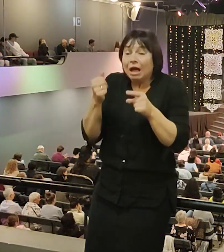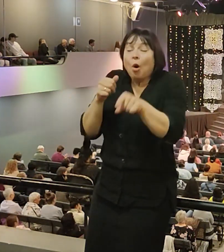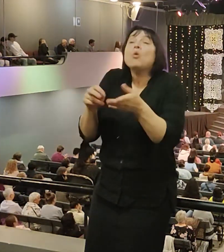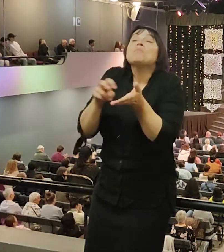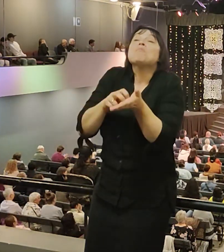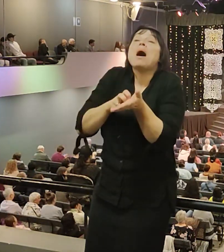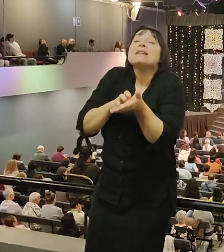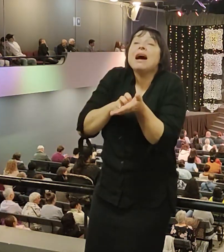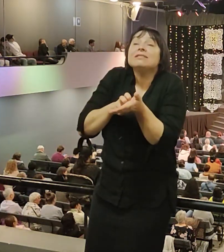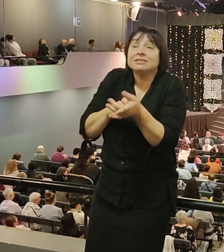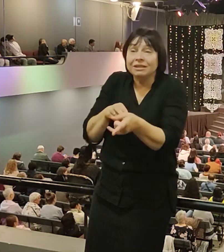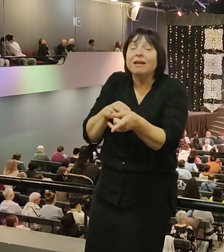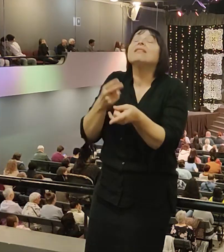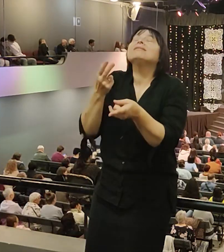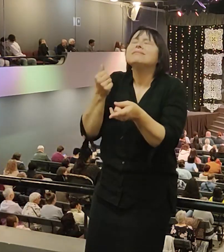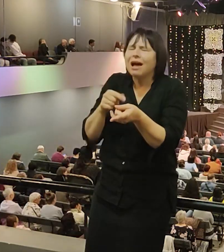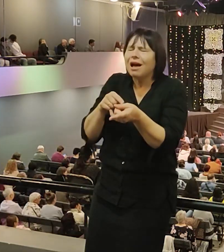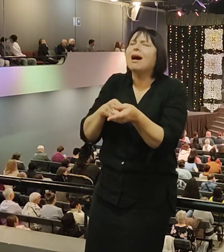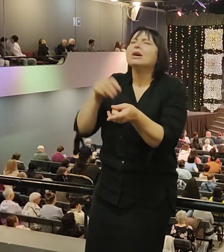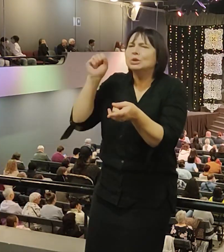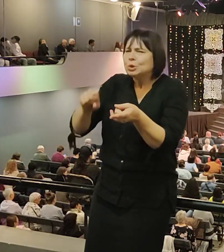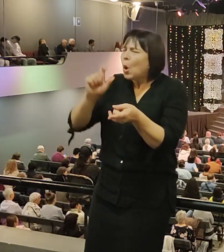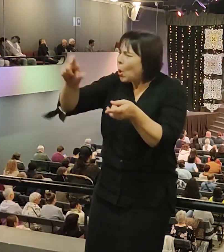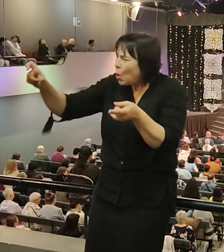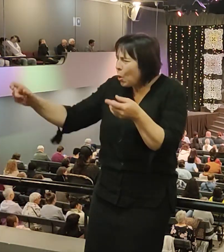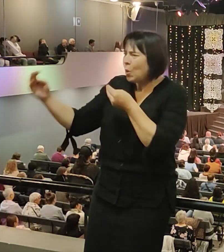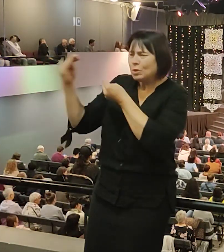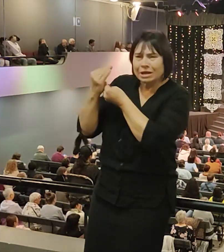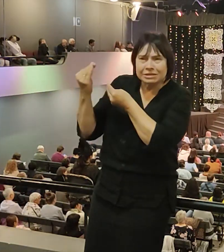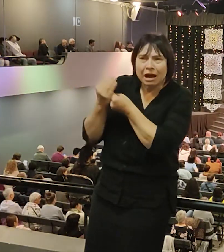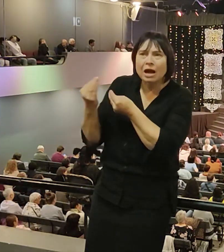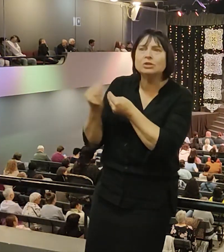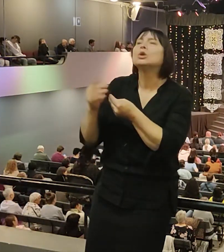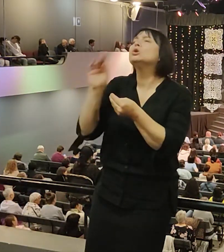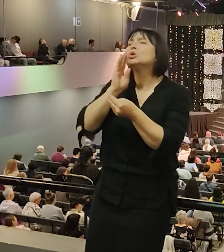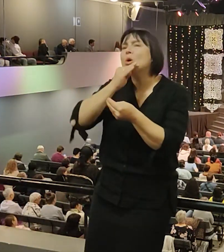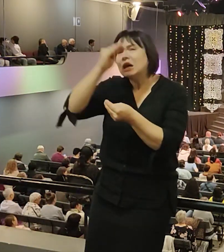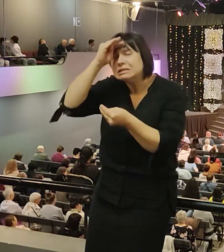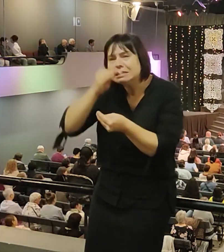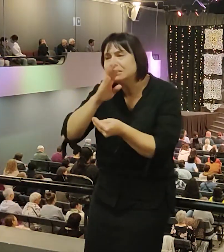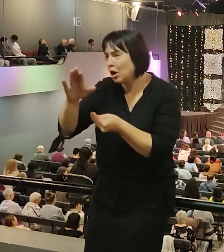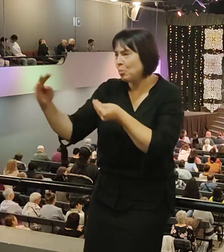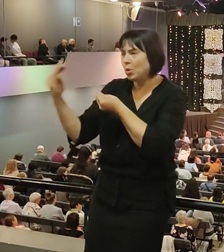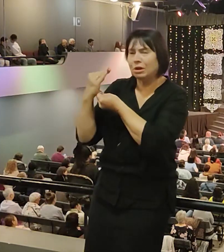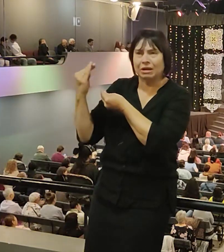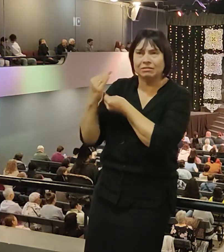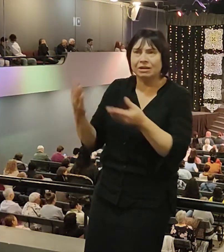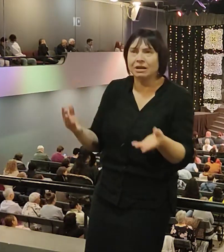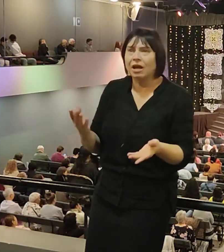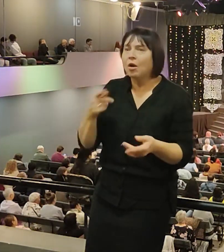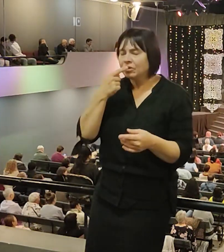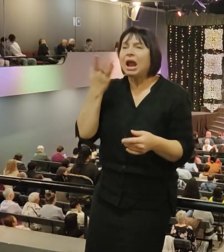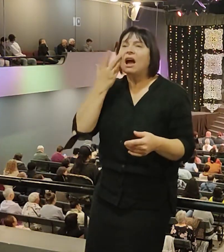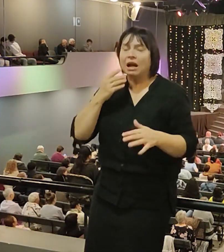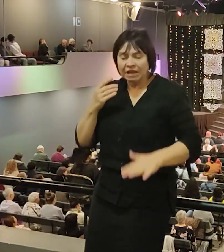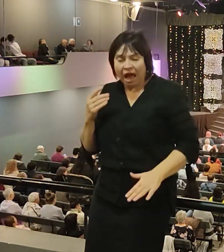ситуацию, где находится, что скажут люди о нем, что скажут родители о нем. Когда я вырос в